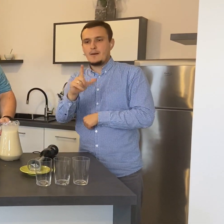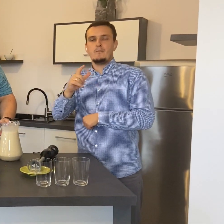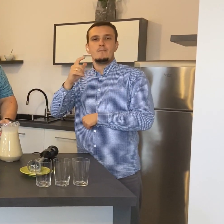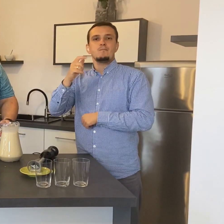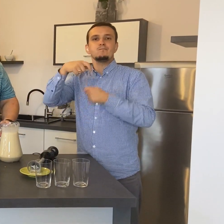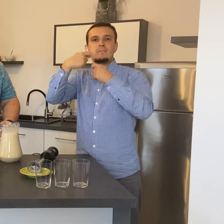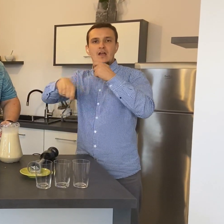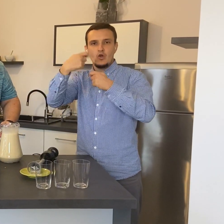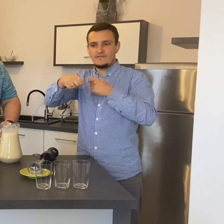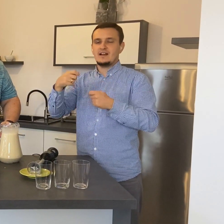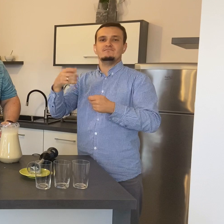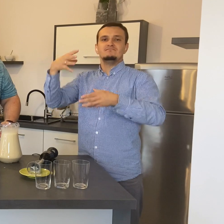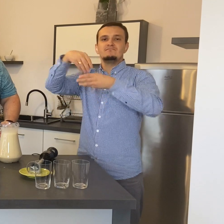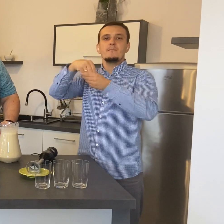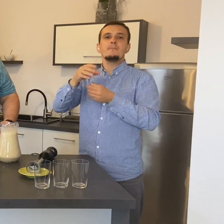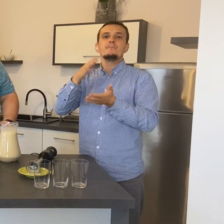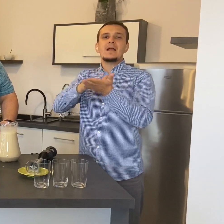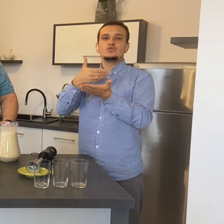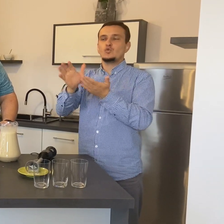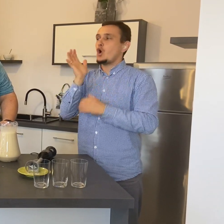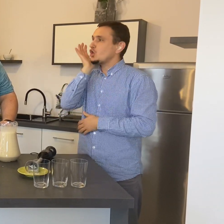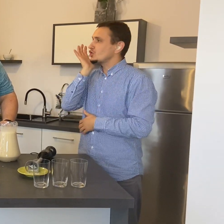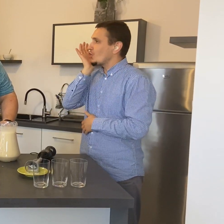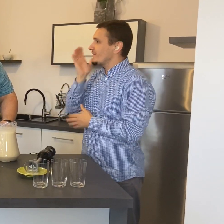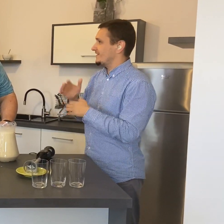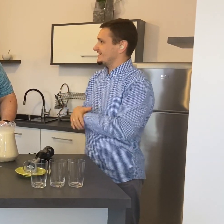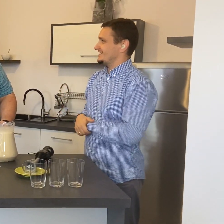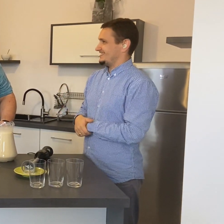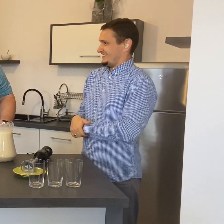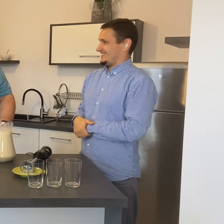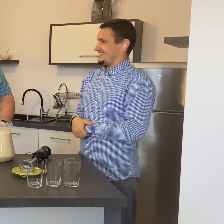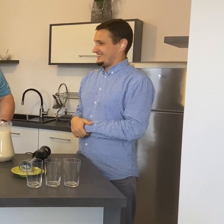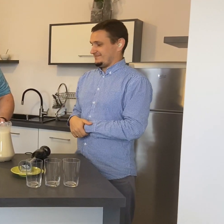Rozlejemy do szklanek i Edward się przekona, czy jest dobry.